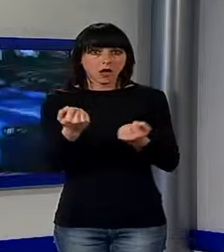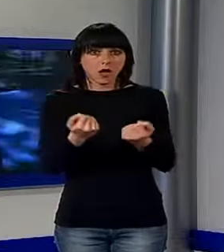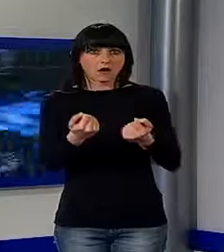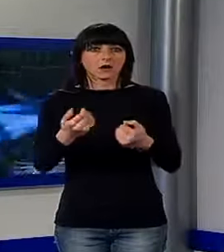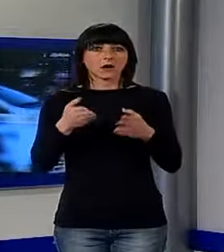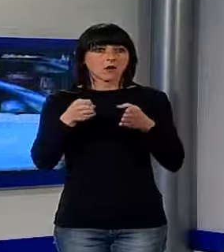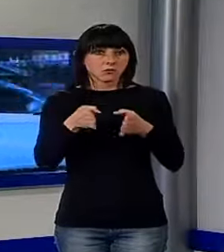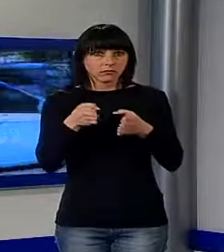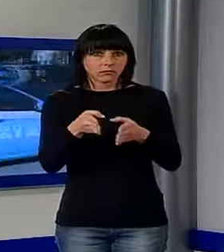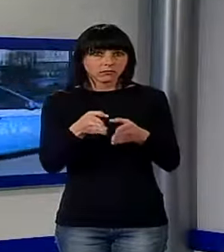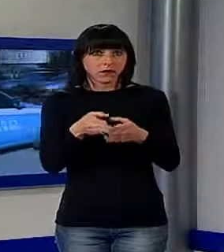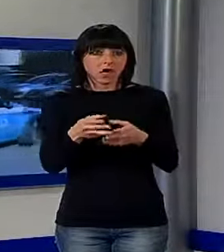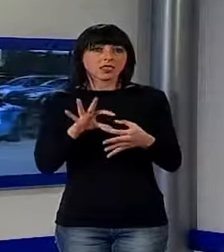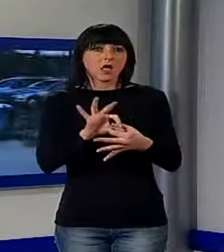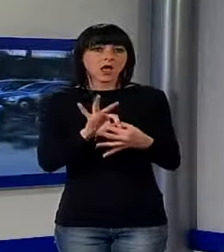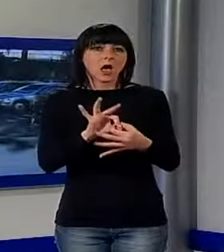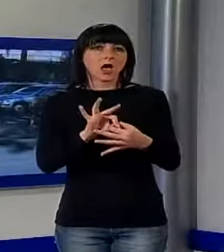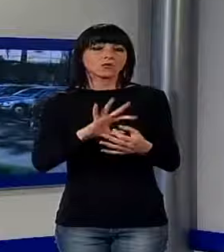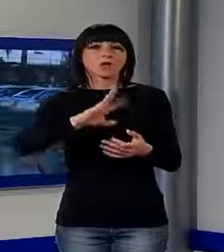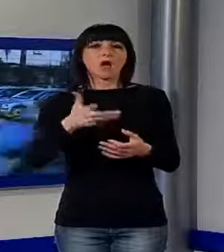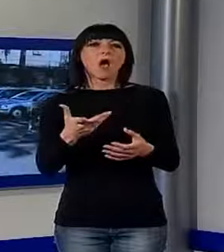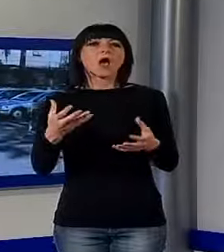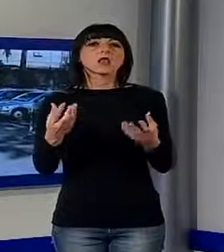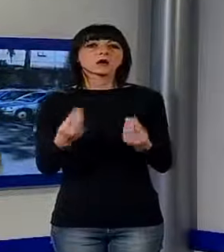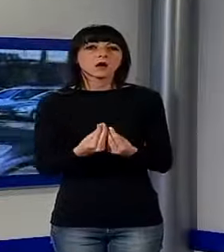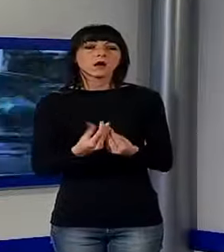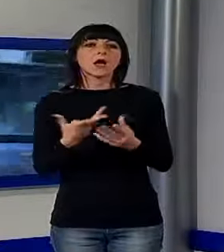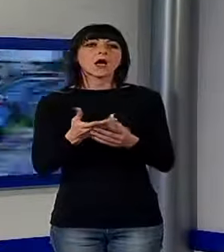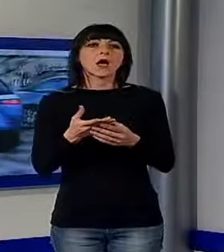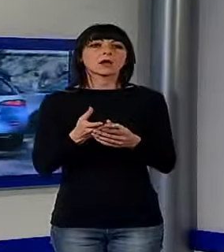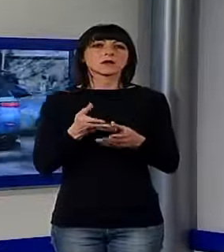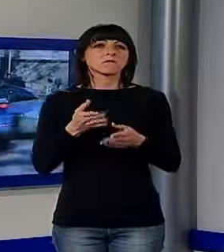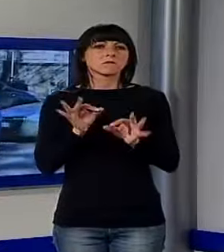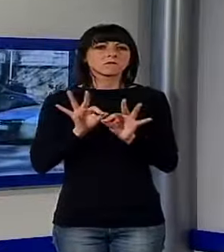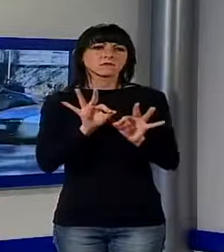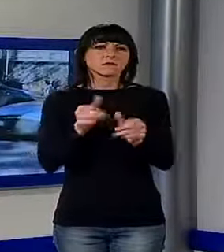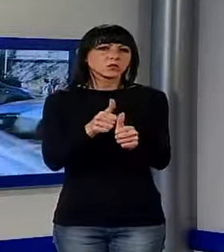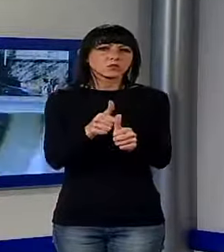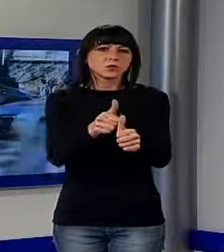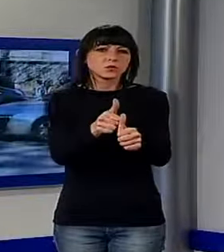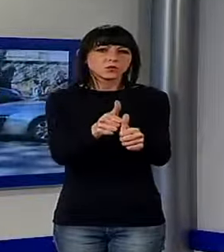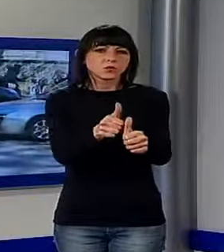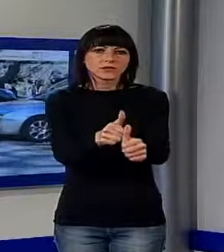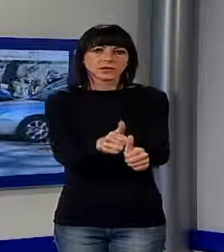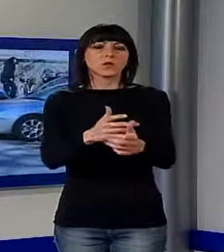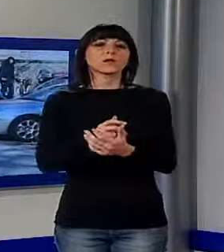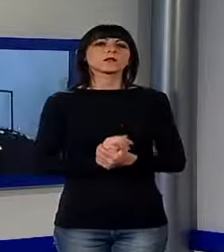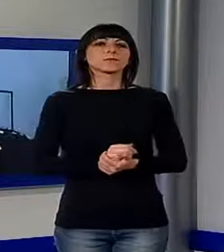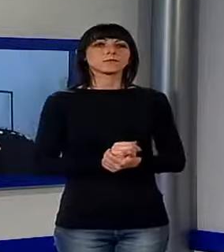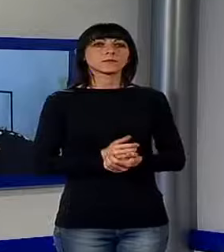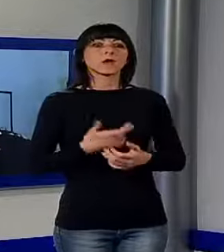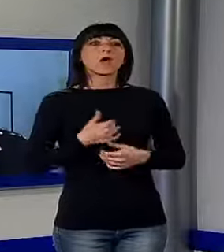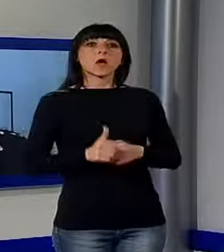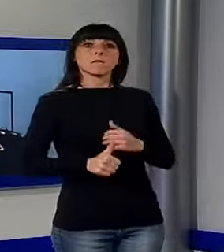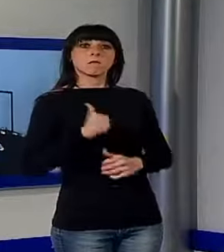coadiuvati dai colleghi di Brugnato, gli agenti hanno messo in atto le procedure per bloccarli. Li hanno prima seguiti, questa talagante professionalità,